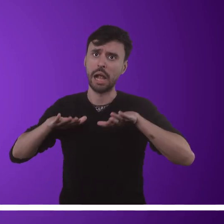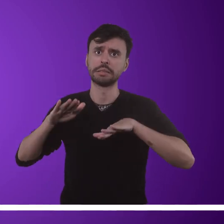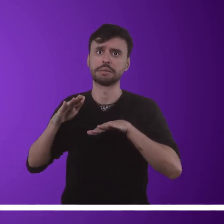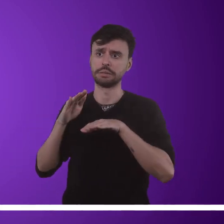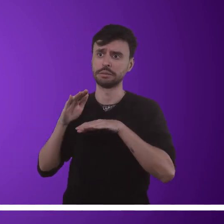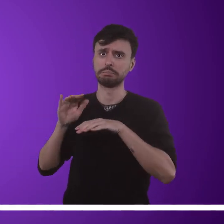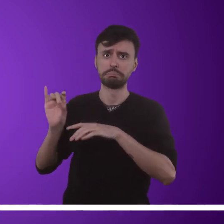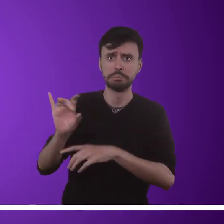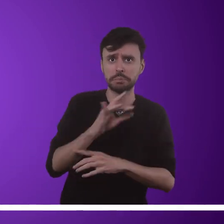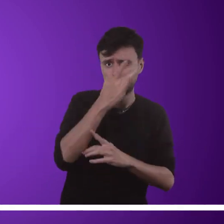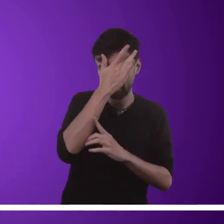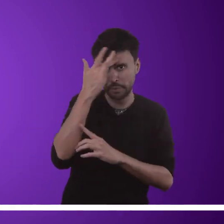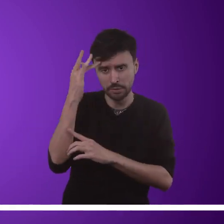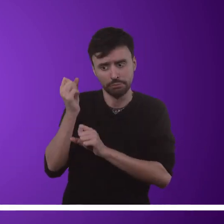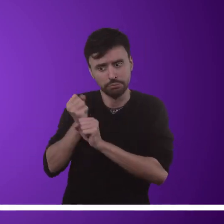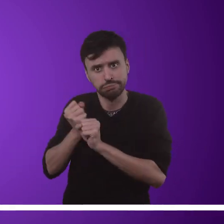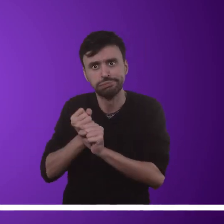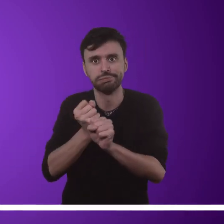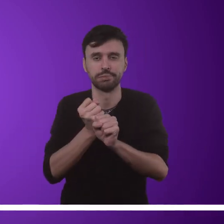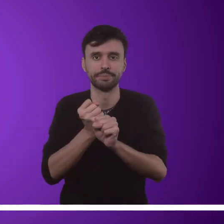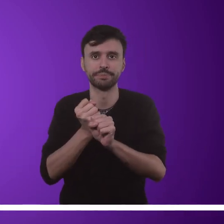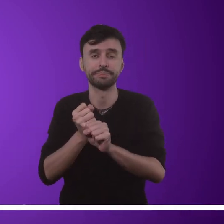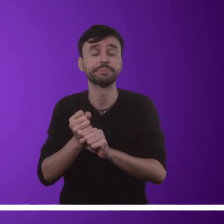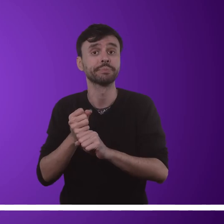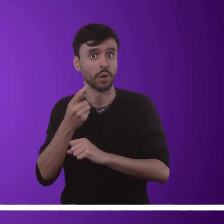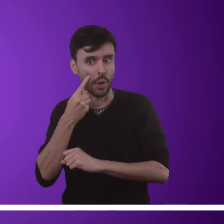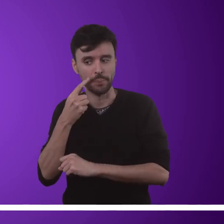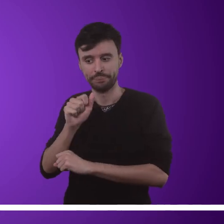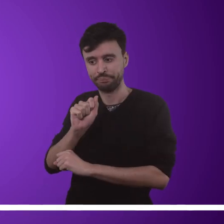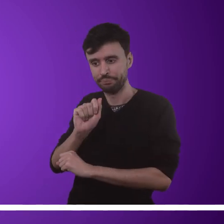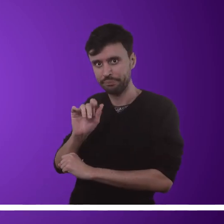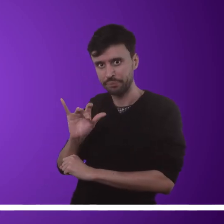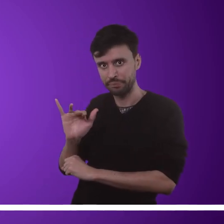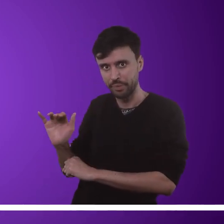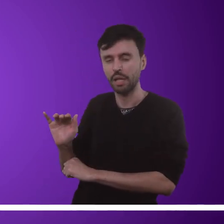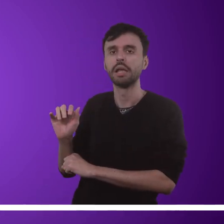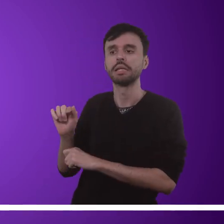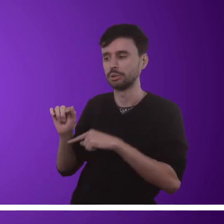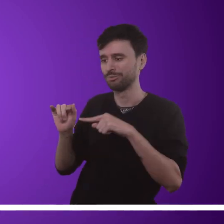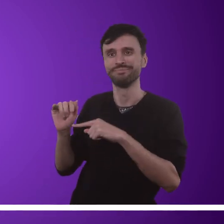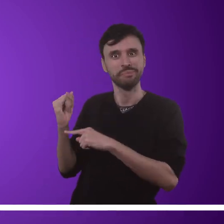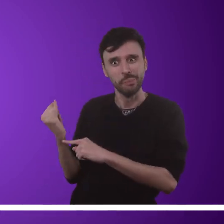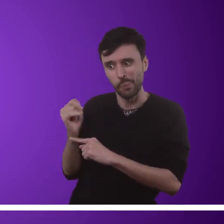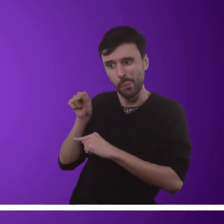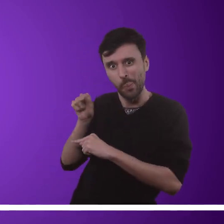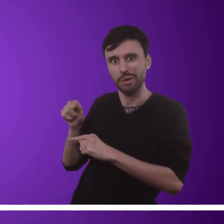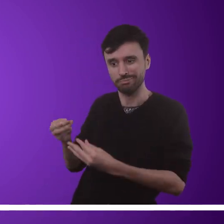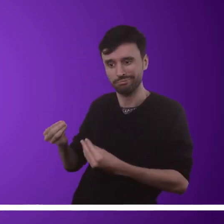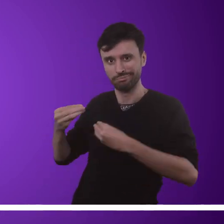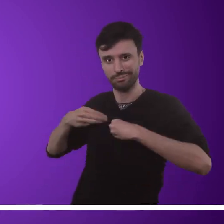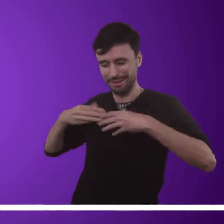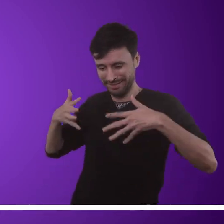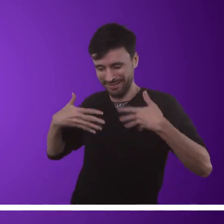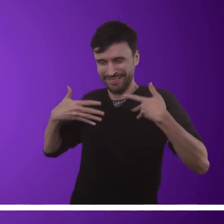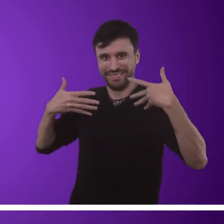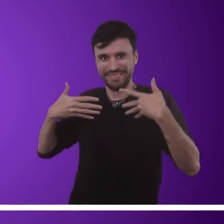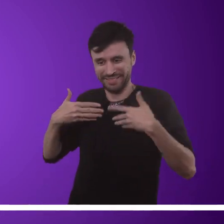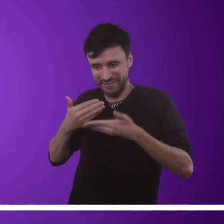anos. Aprender o alfabeto manual é ótimo e serve muitas vezes de motivação para quem está no início da